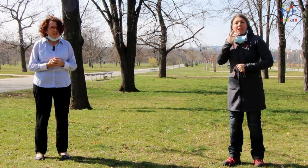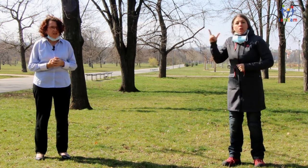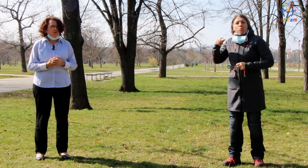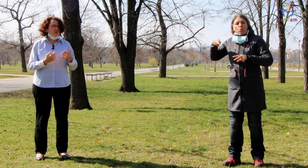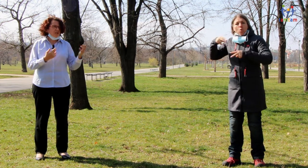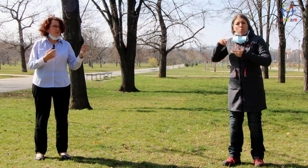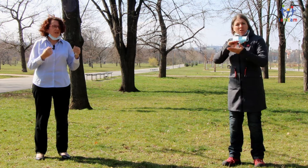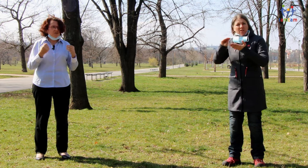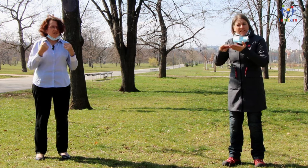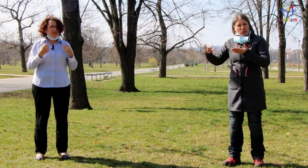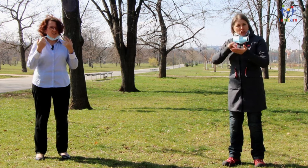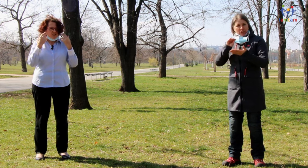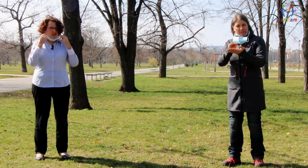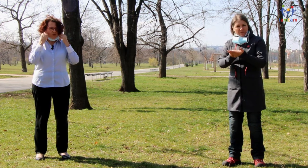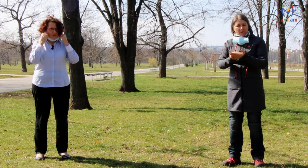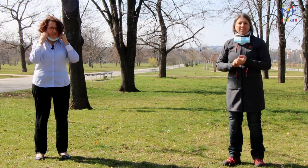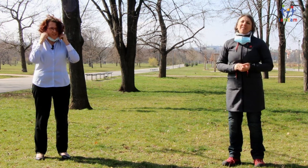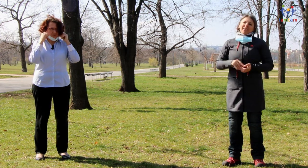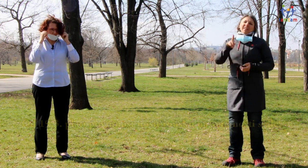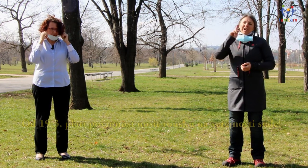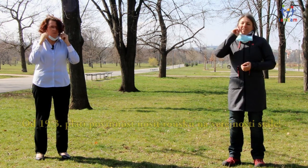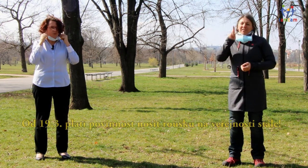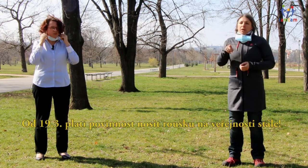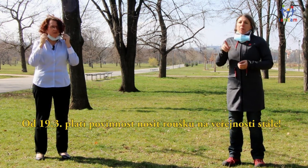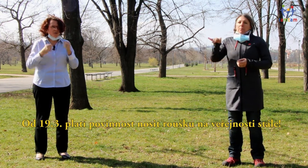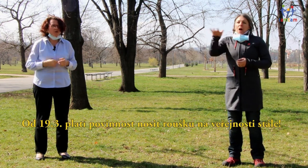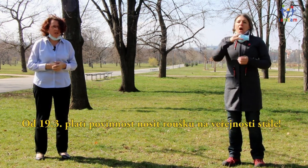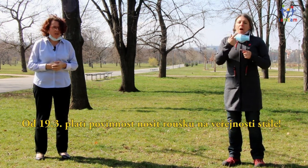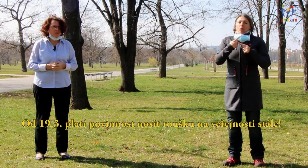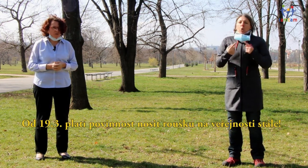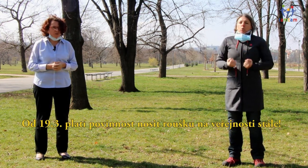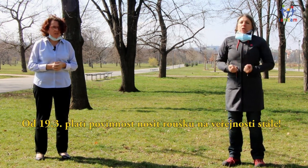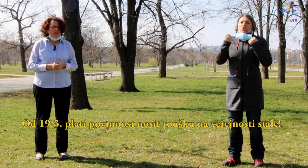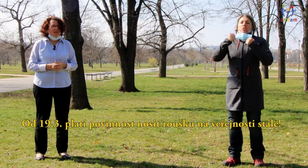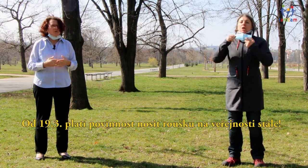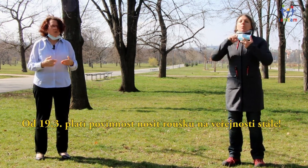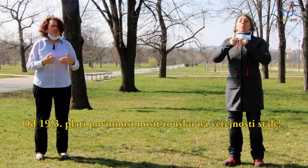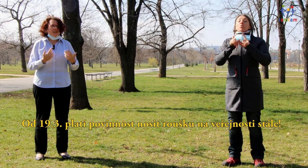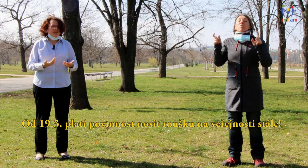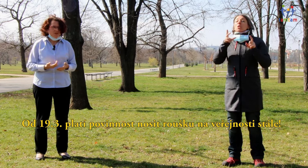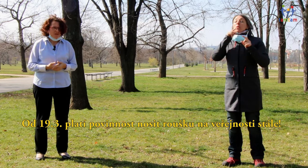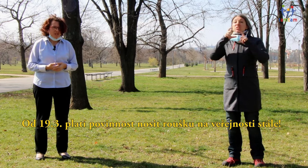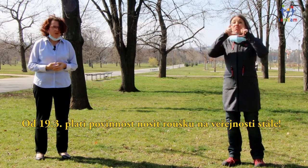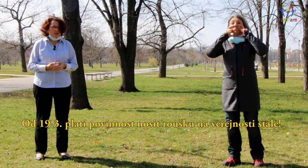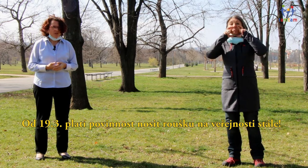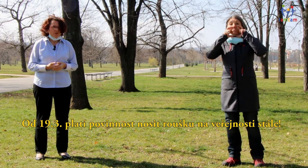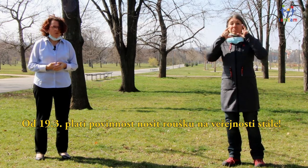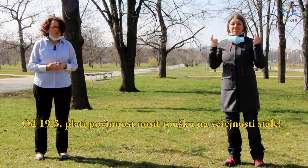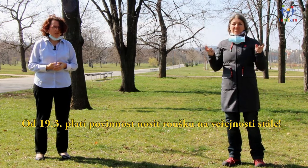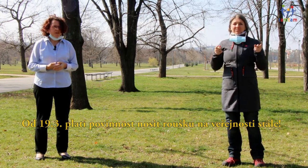Už tady byla zmíněná stížená komunikace tím, že používáme ochrané pomůcky, policie je vybavená ochranými pomůckami,